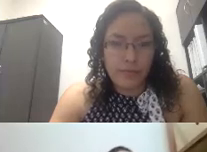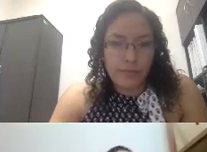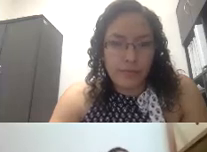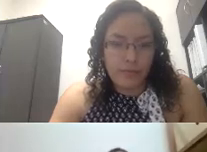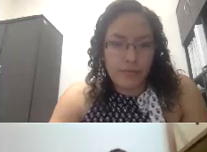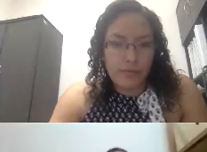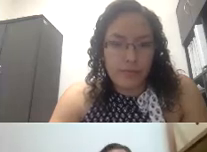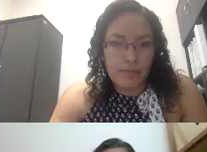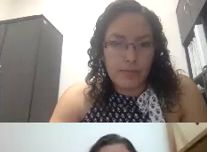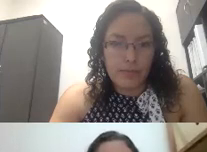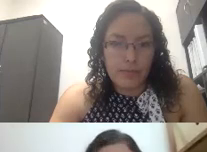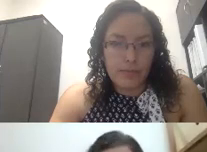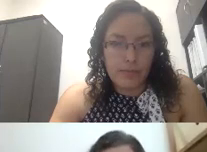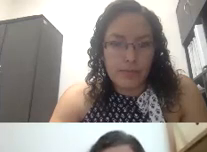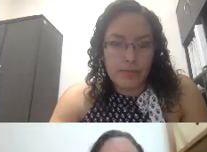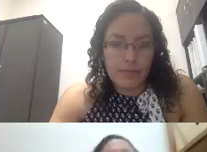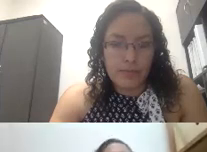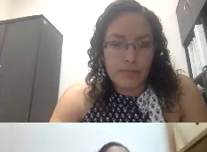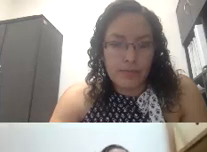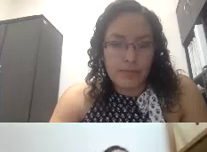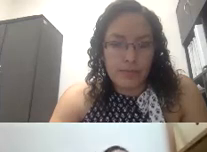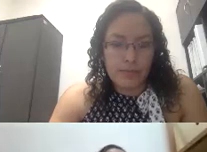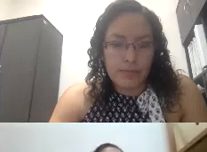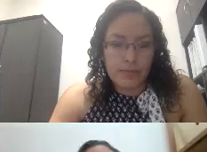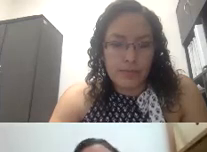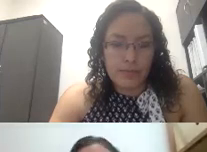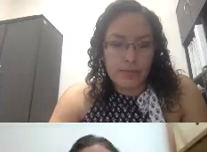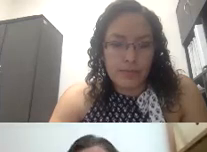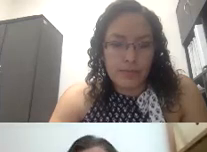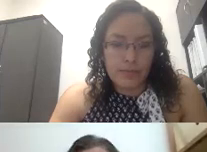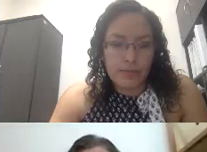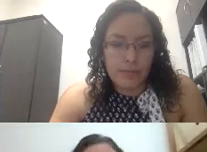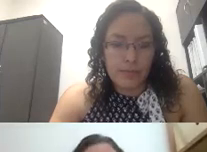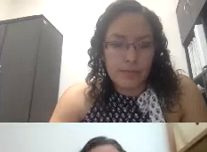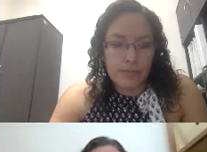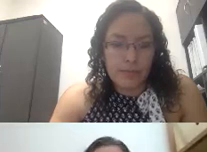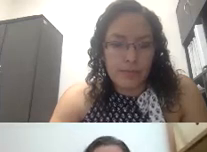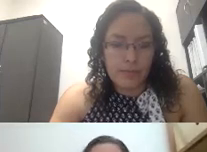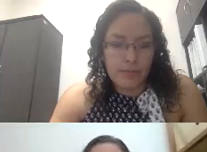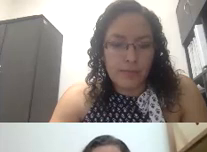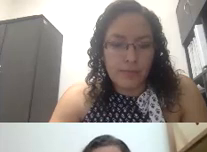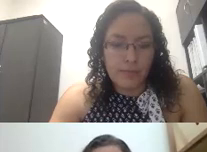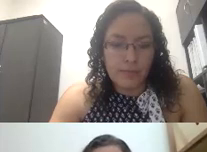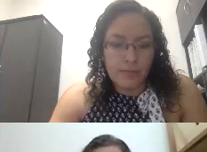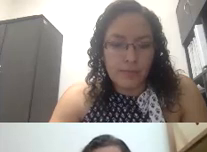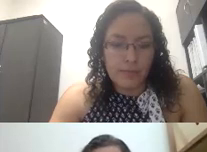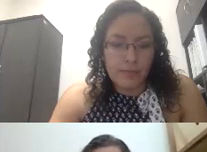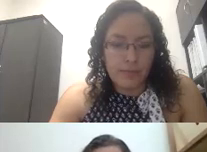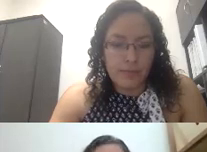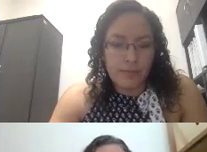hay muchos planes que sí han funcionado hay planes que no han tenido el mismo éxito pero la meta sigue siendo la misma ¿sí? ya